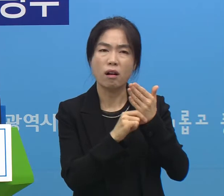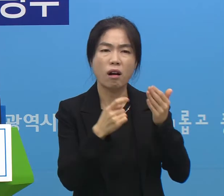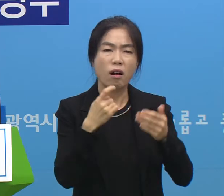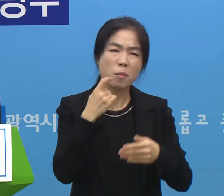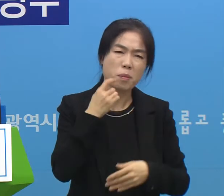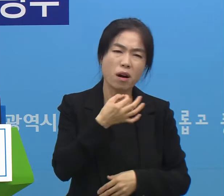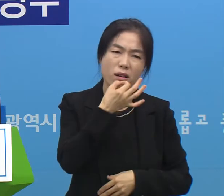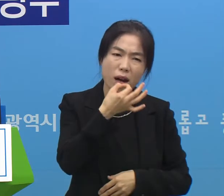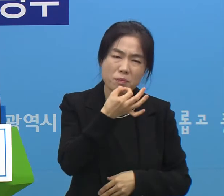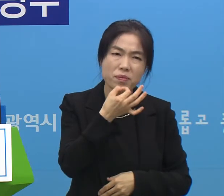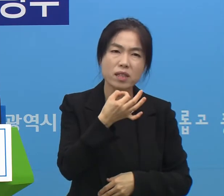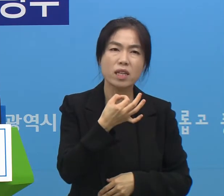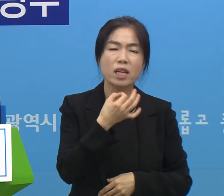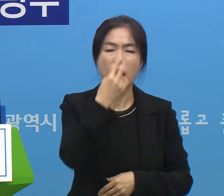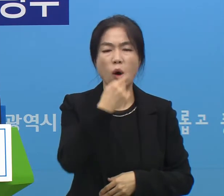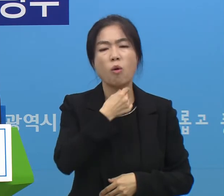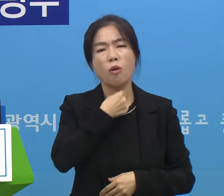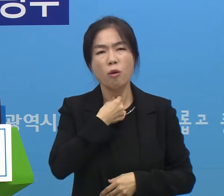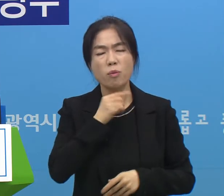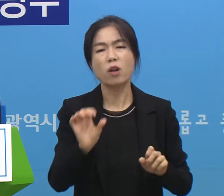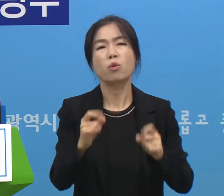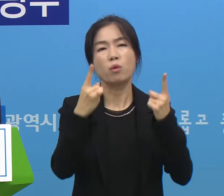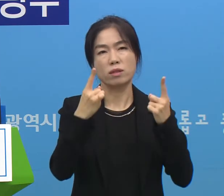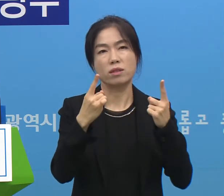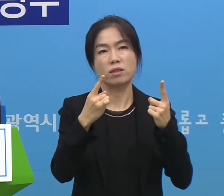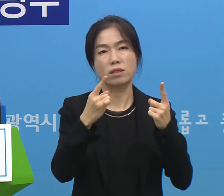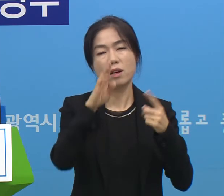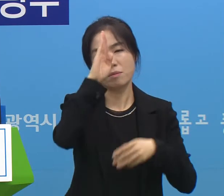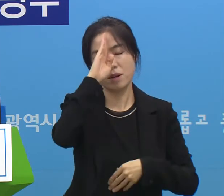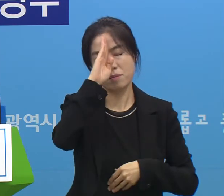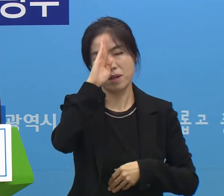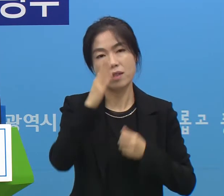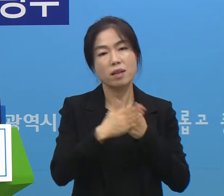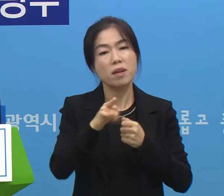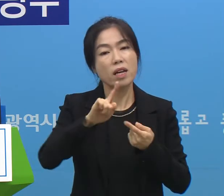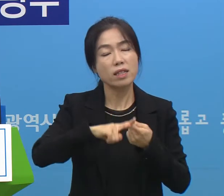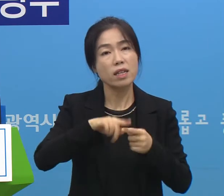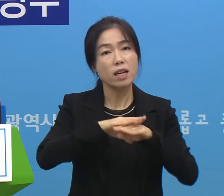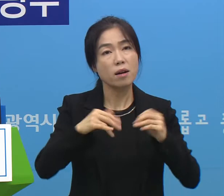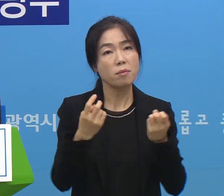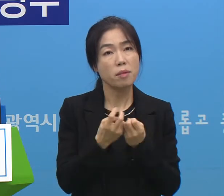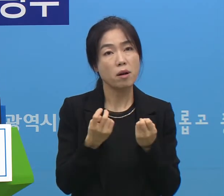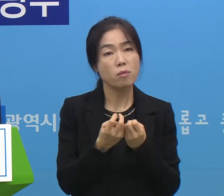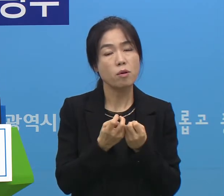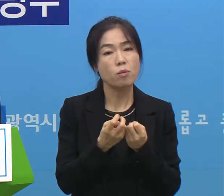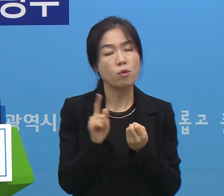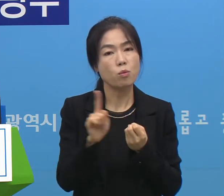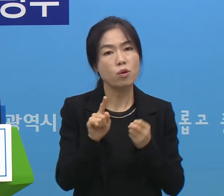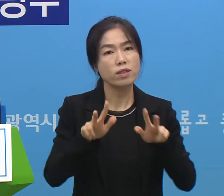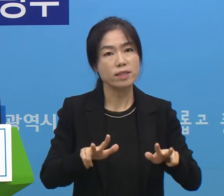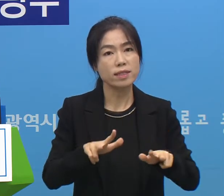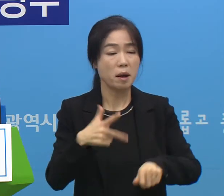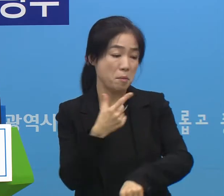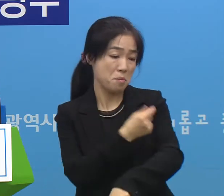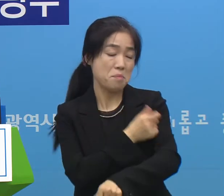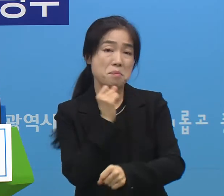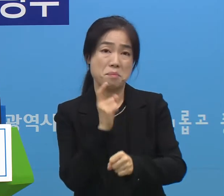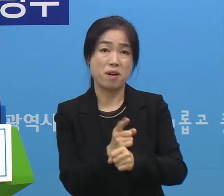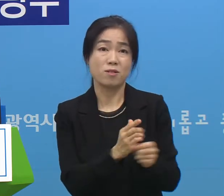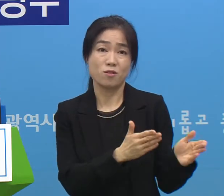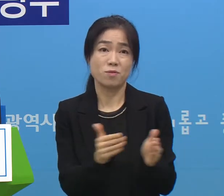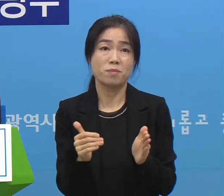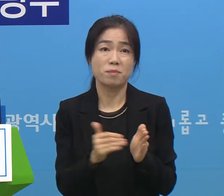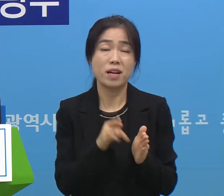같은 그런 호흡기 질환이 또 중첩돼서 일어날 수 있습니다 그거에 대한 대책으로 이제 백신이 이미 나와있는